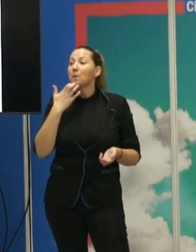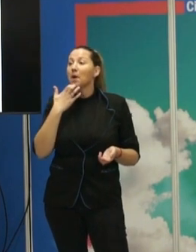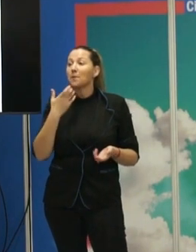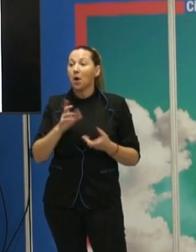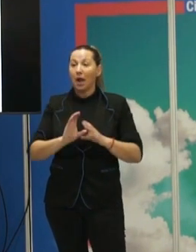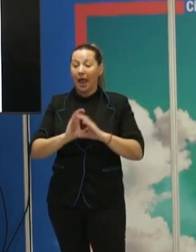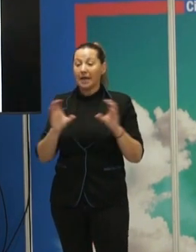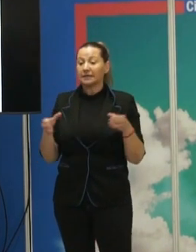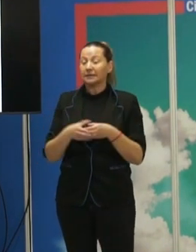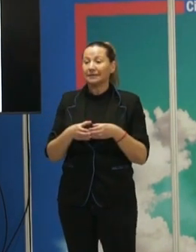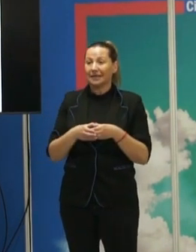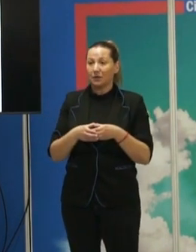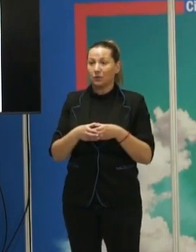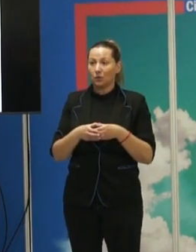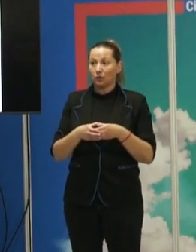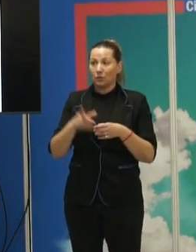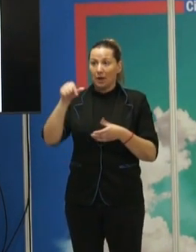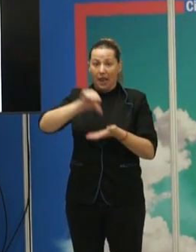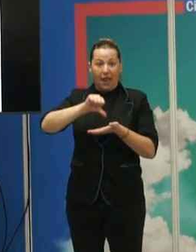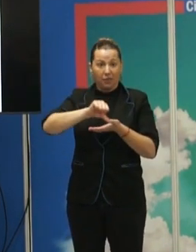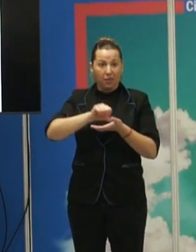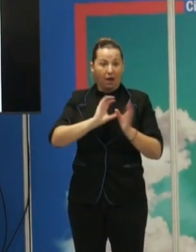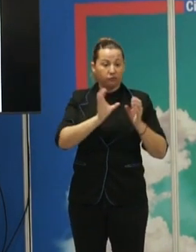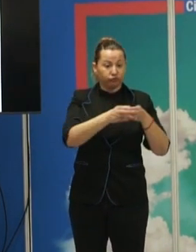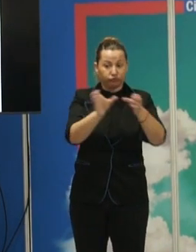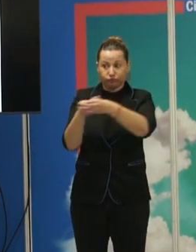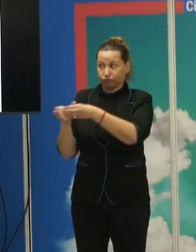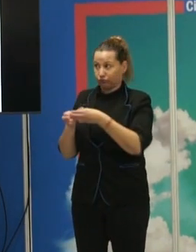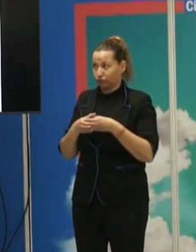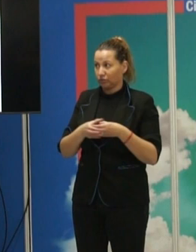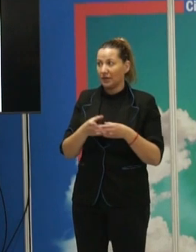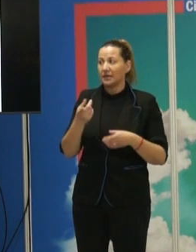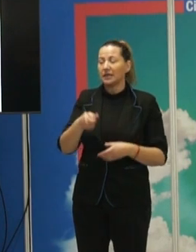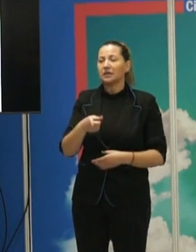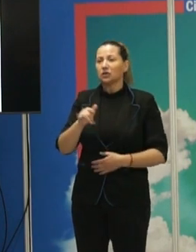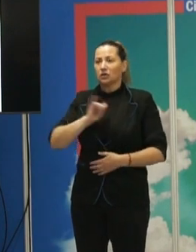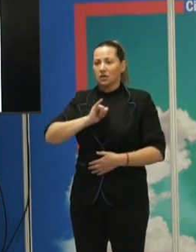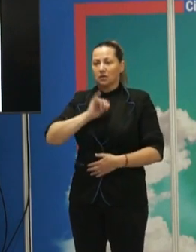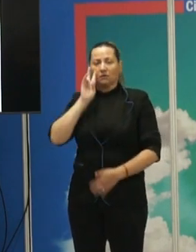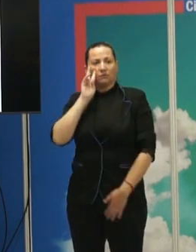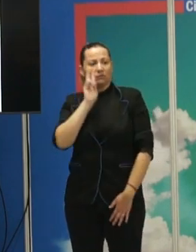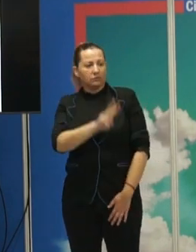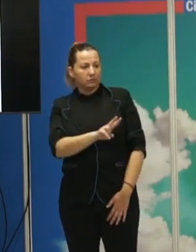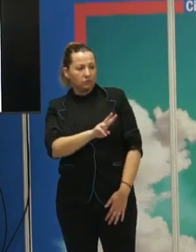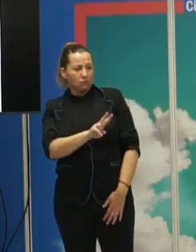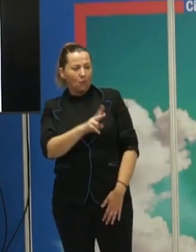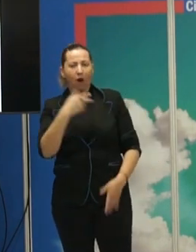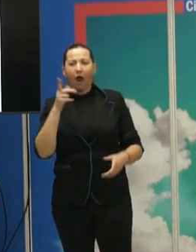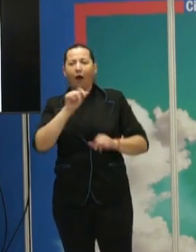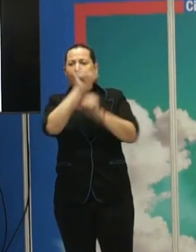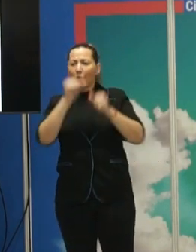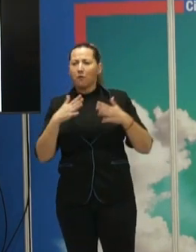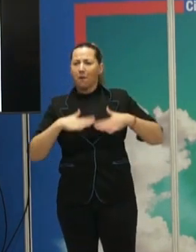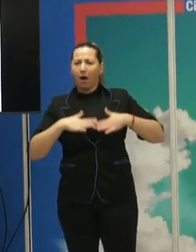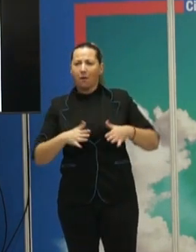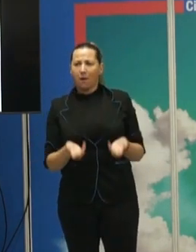tribus urbanas son grupos de identidad y esas tribus se identifican muchas veces a primera vista porque llevas un tipo de ropa. O